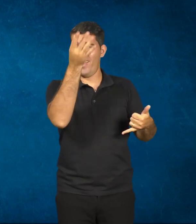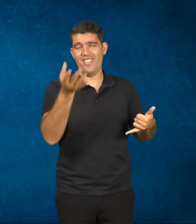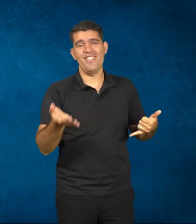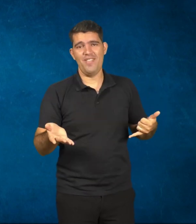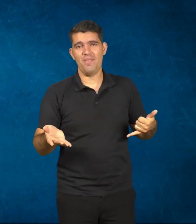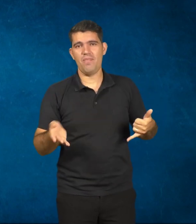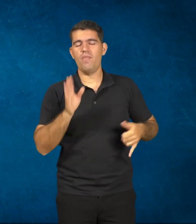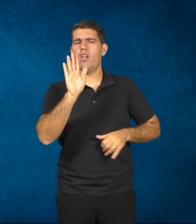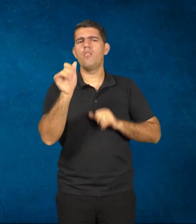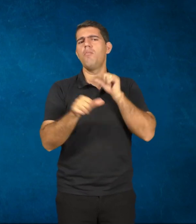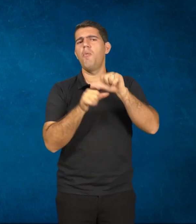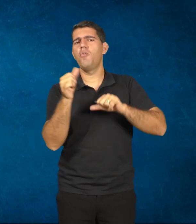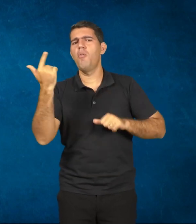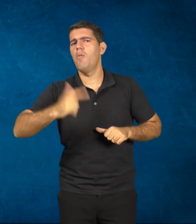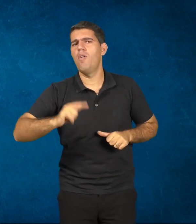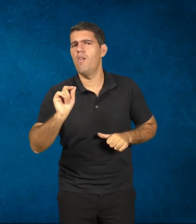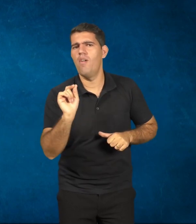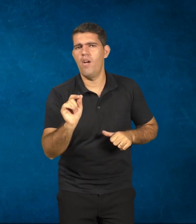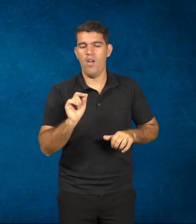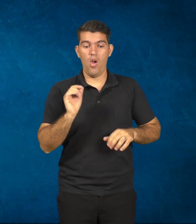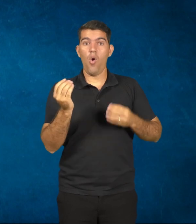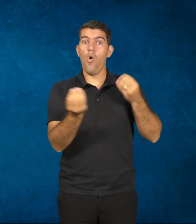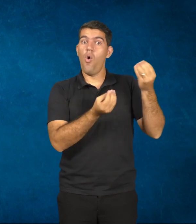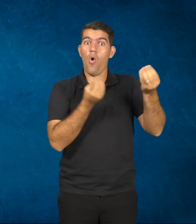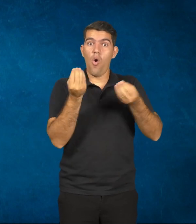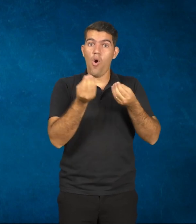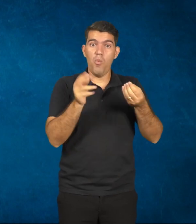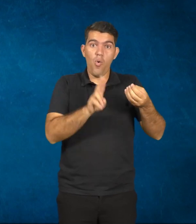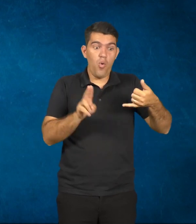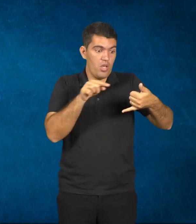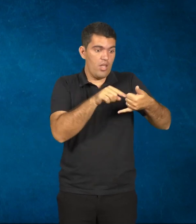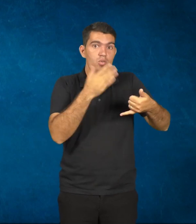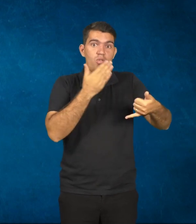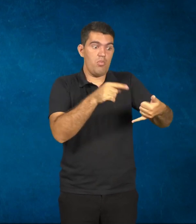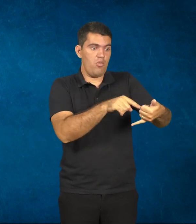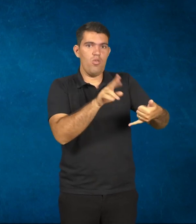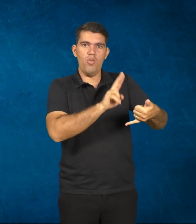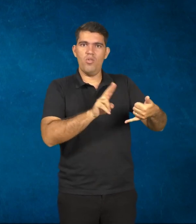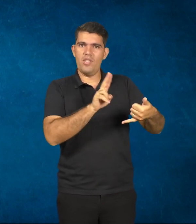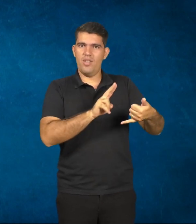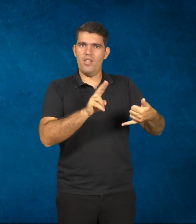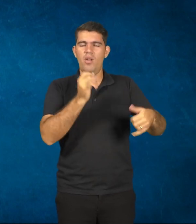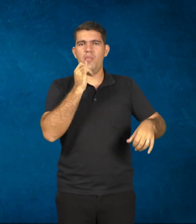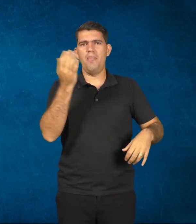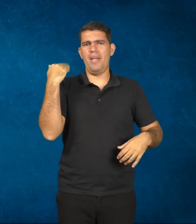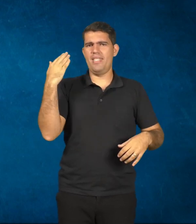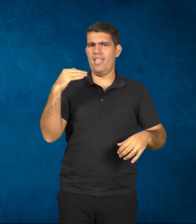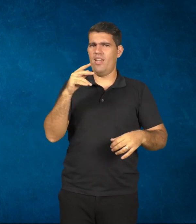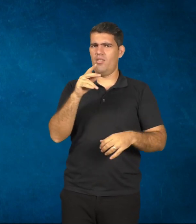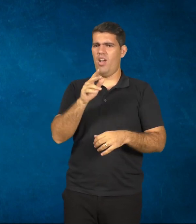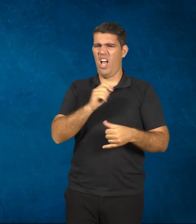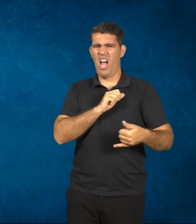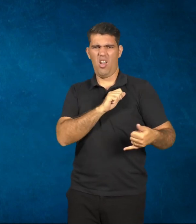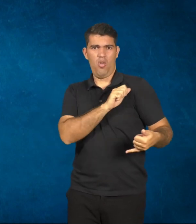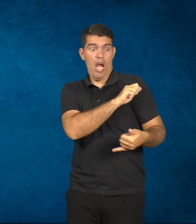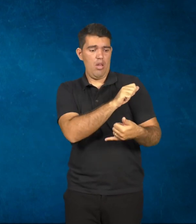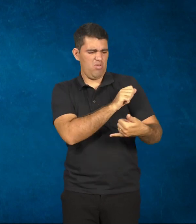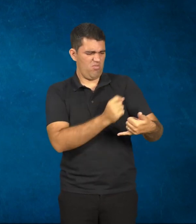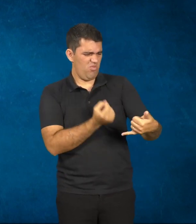forma deles utilizarem essas tecnologias, o que antes era um estranhamento para os próprios alunos, hoje é uma